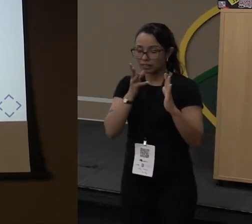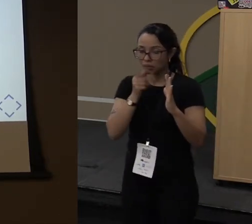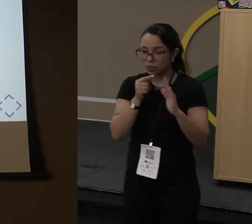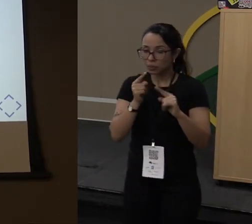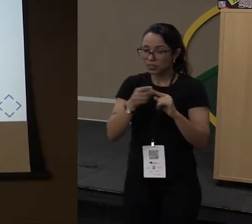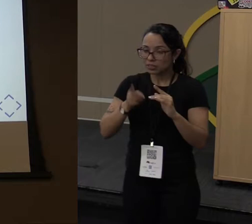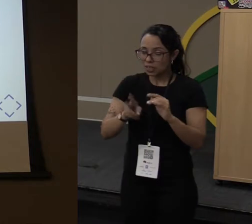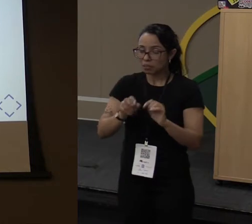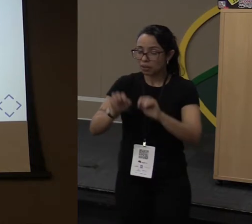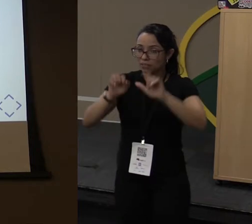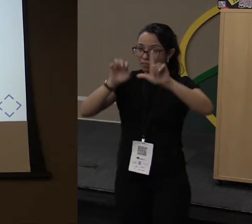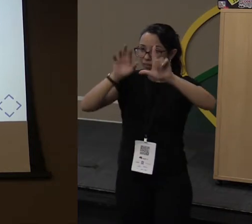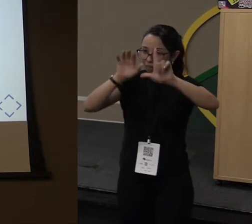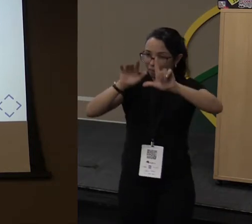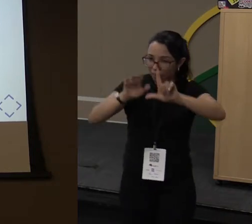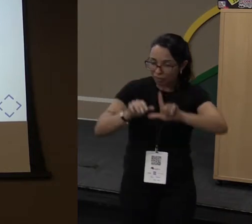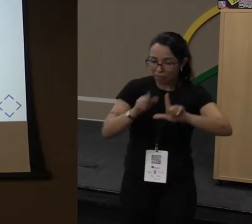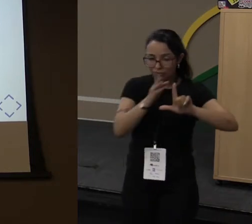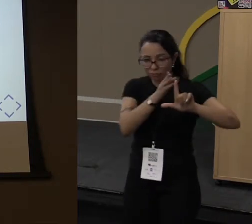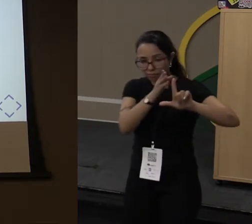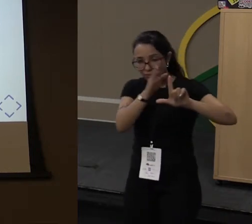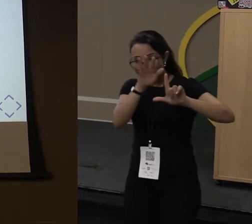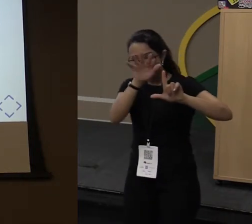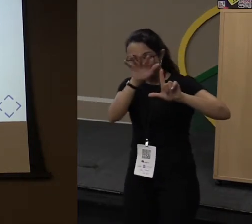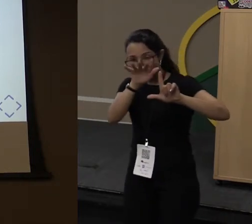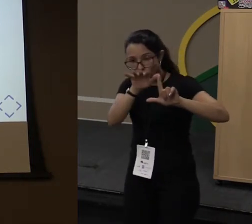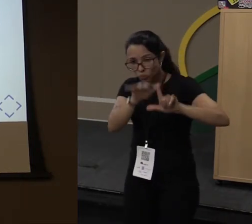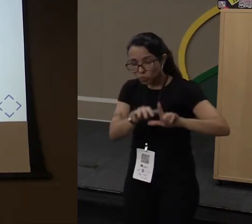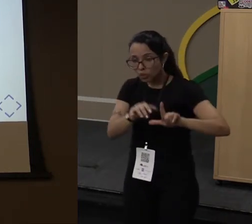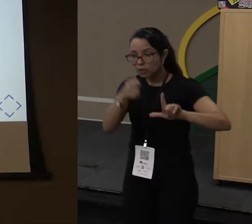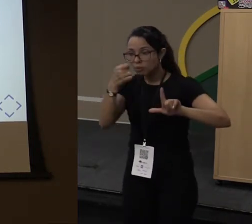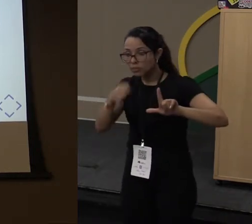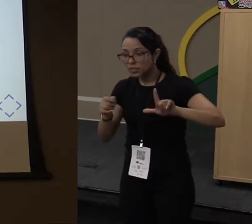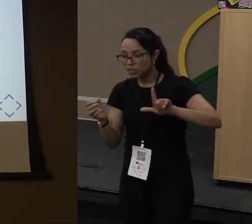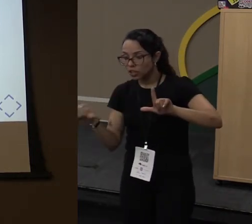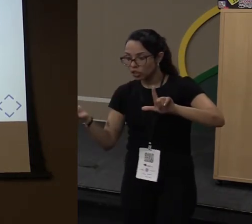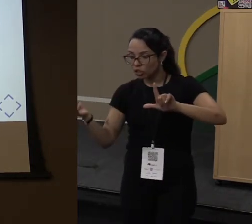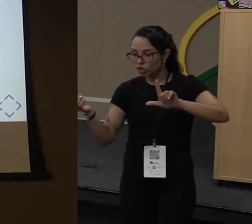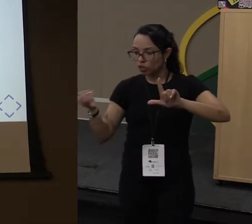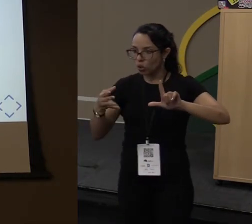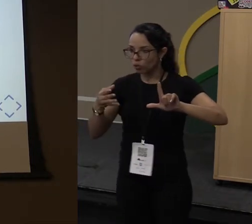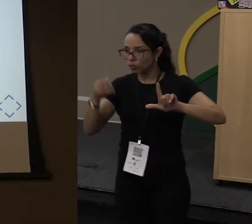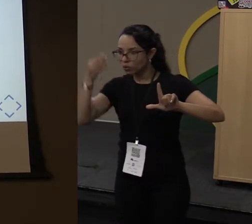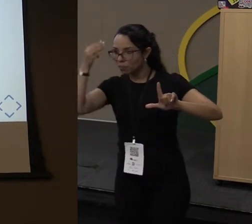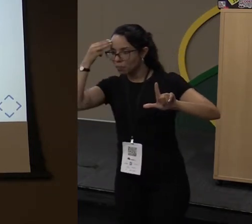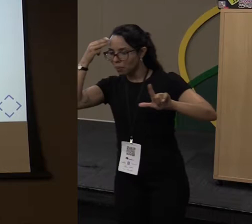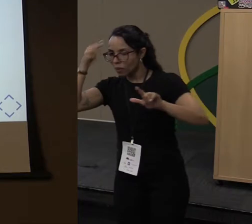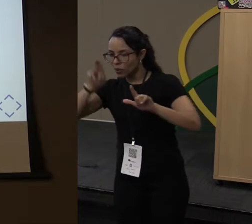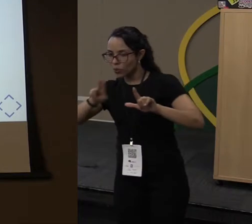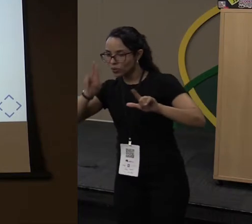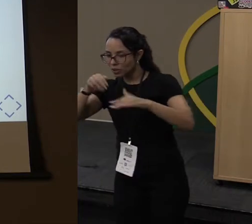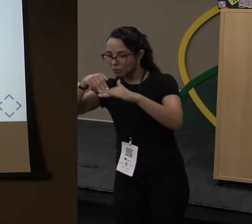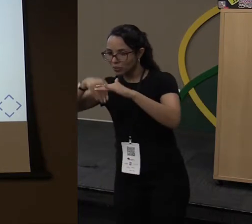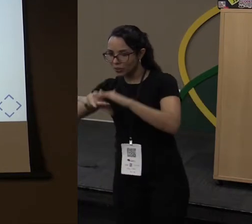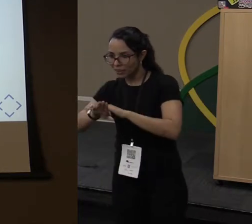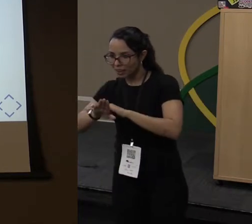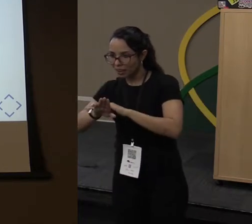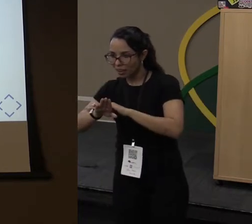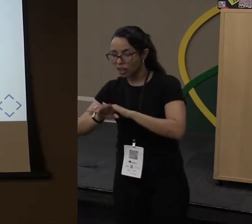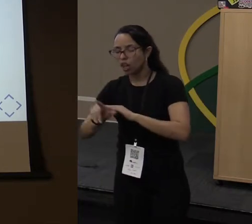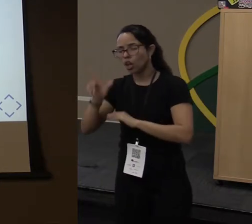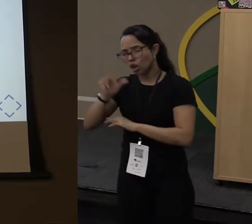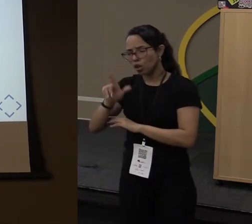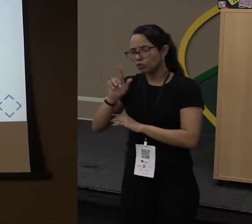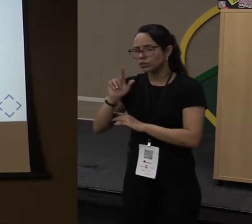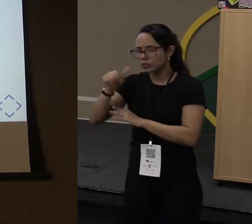código lá, eu vou estar criando uma instância nova em memória só para representar aquela classe. Claro, que depois que a função acabar, ela